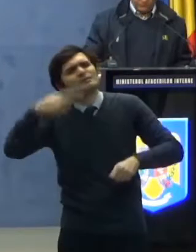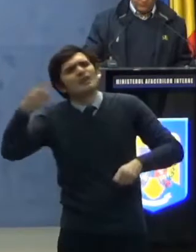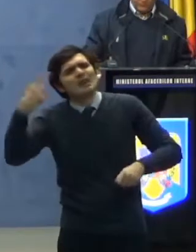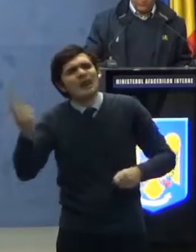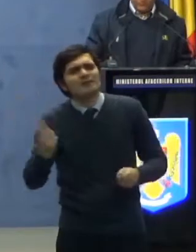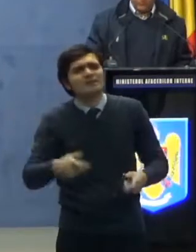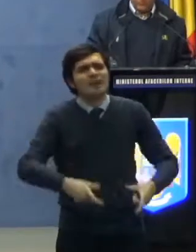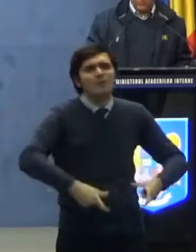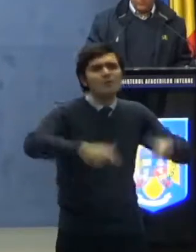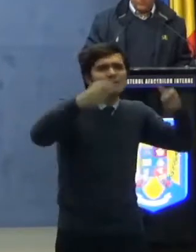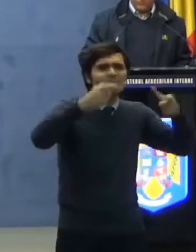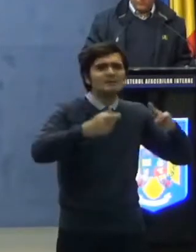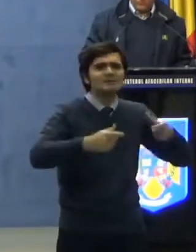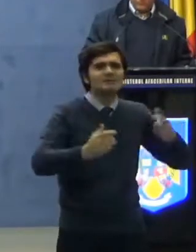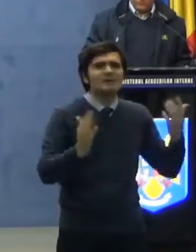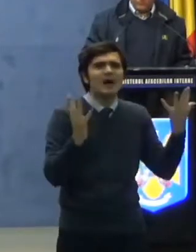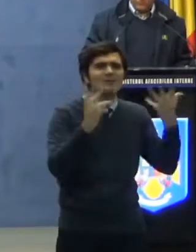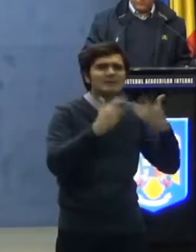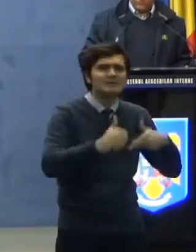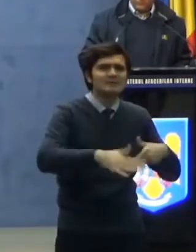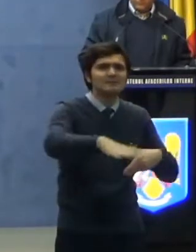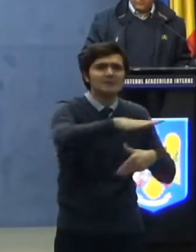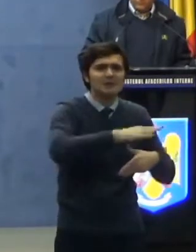din județul Suceava.